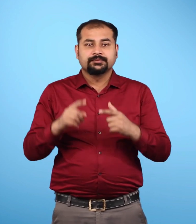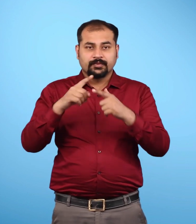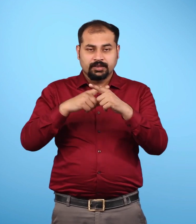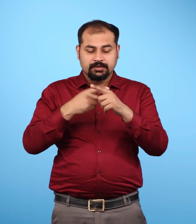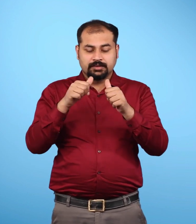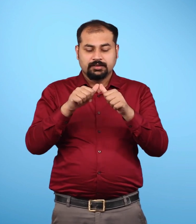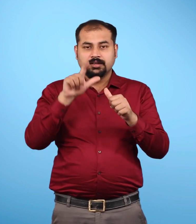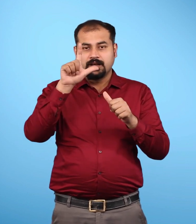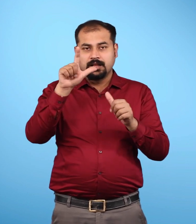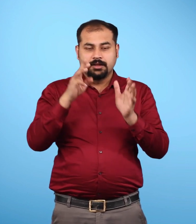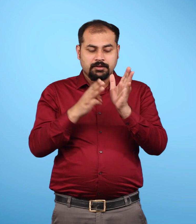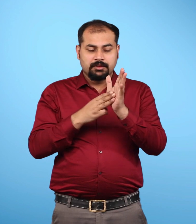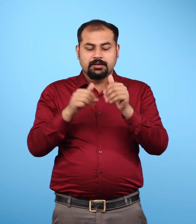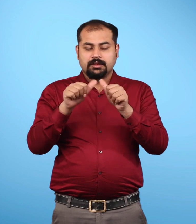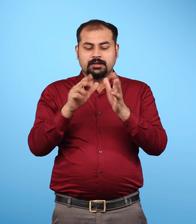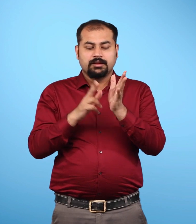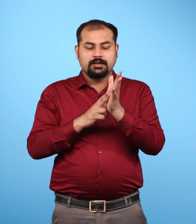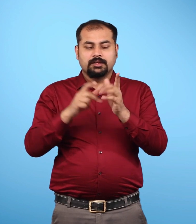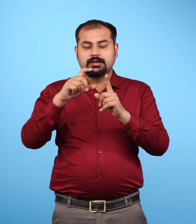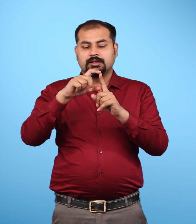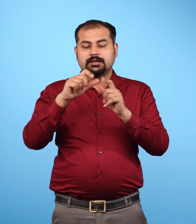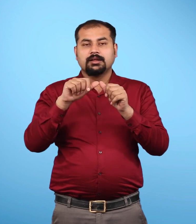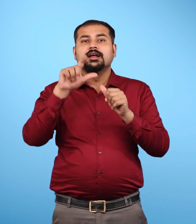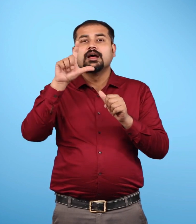जल मंडल में जल के सभी रूप उपस्थित हैं